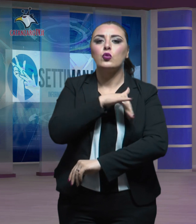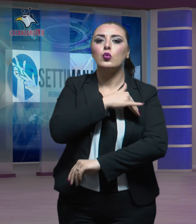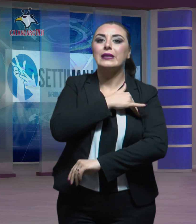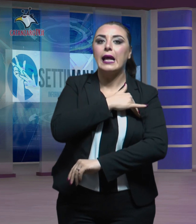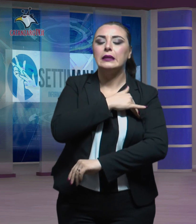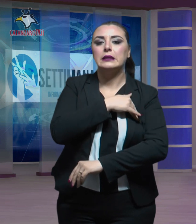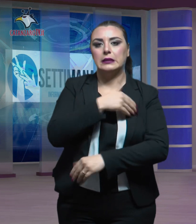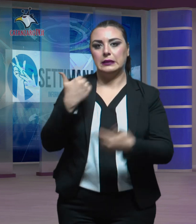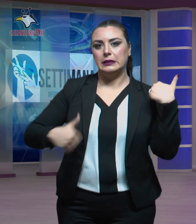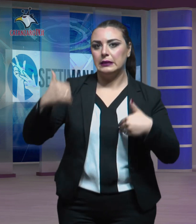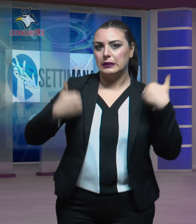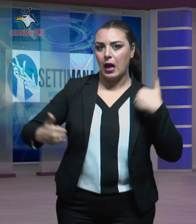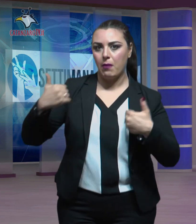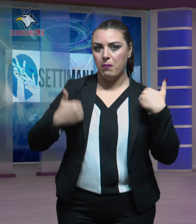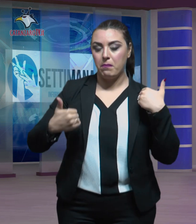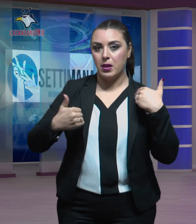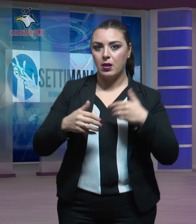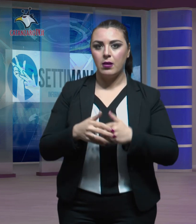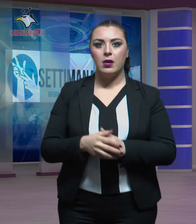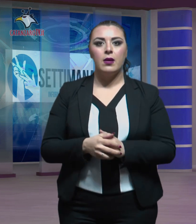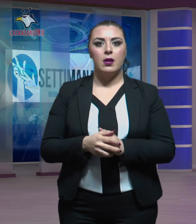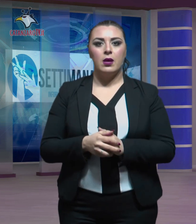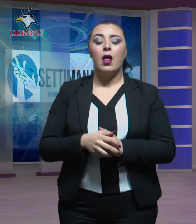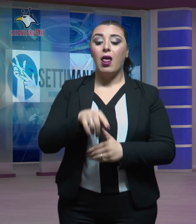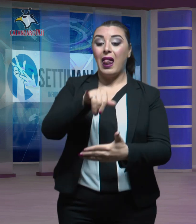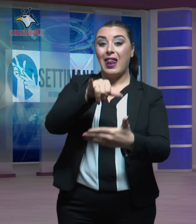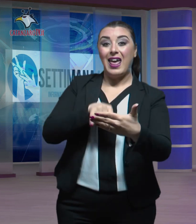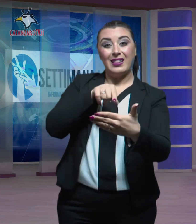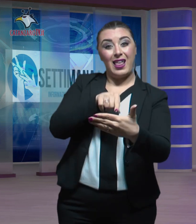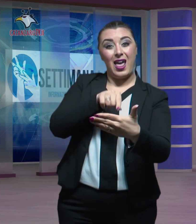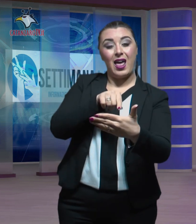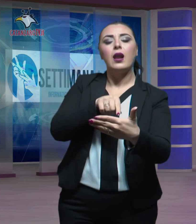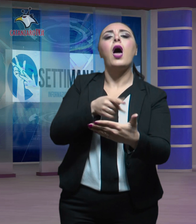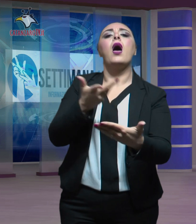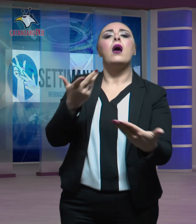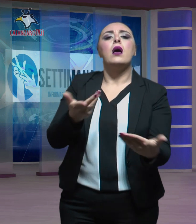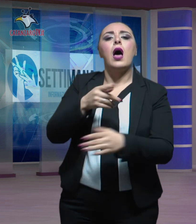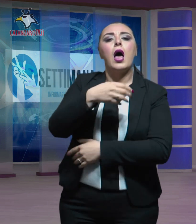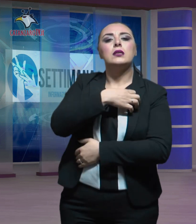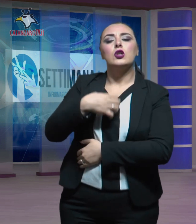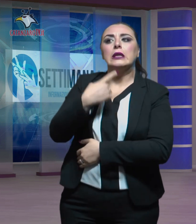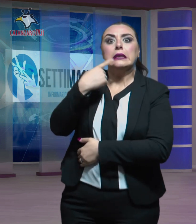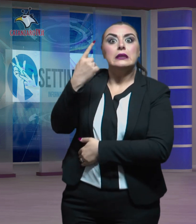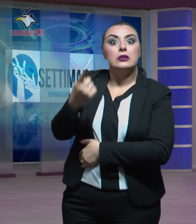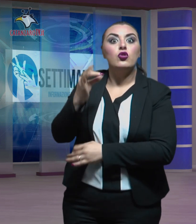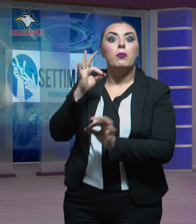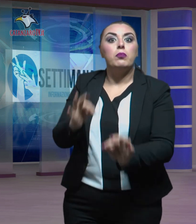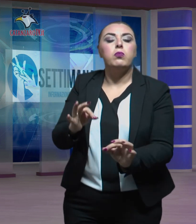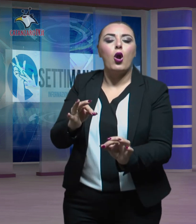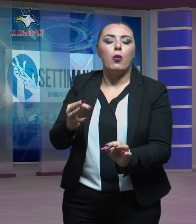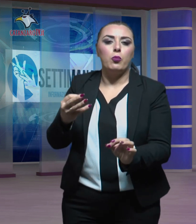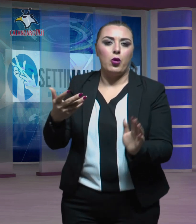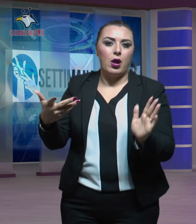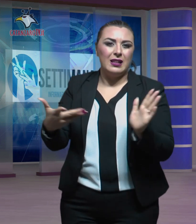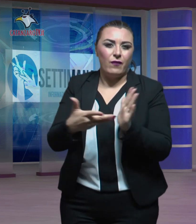con disabilità. Attraverso una lettera, l'assessore ha sottolineato la difficile